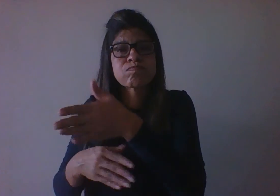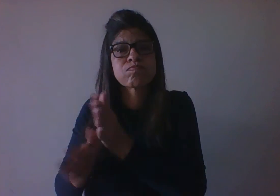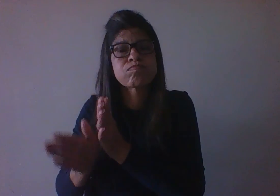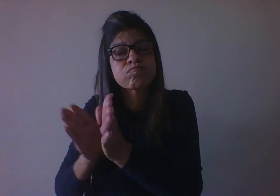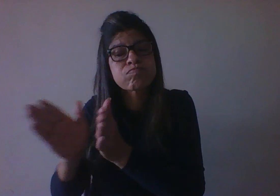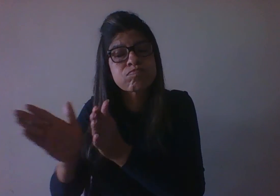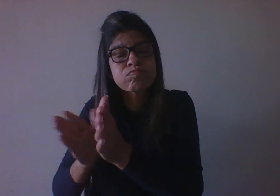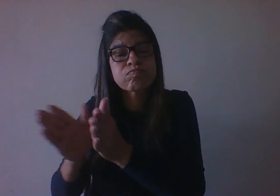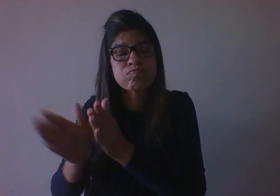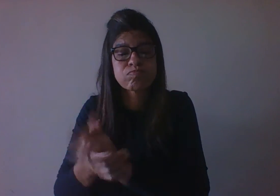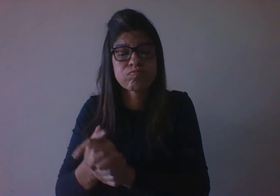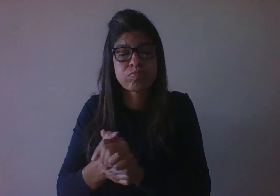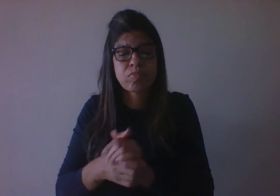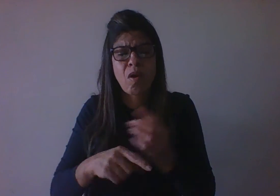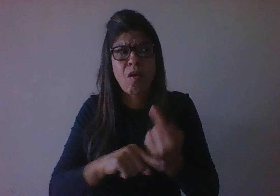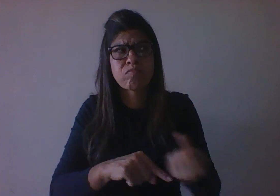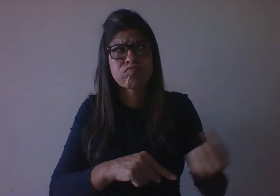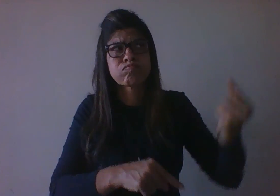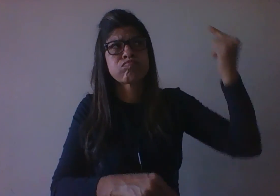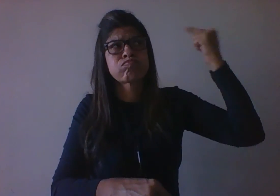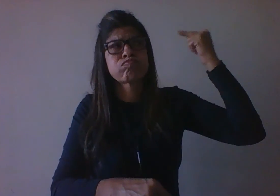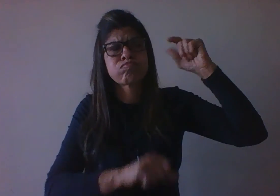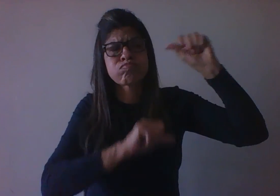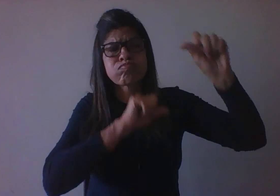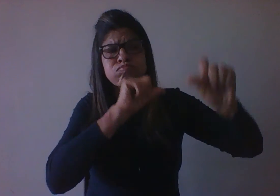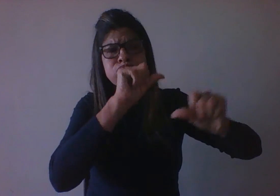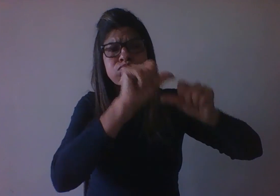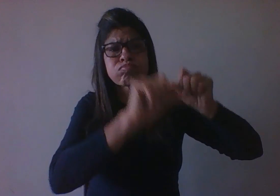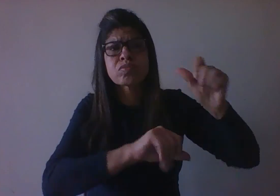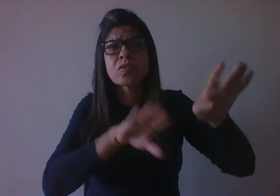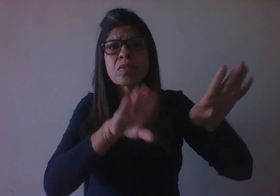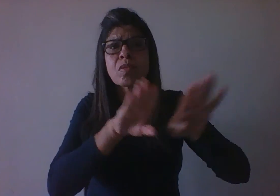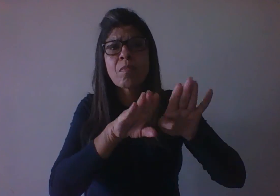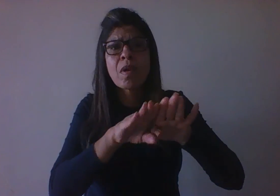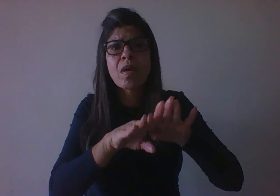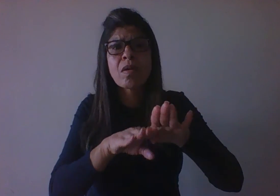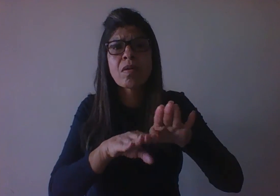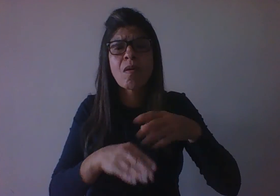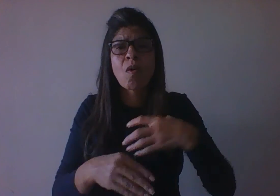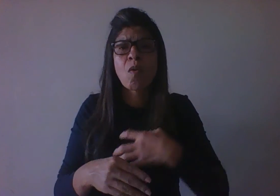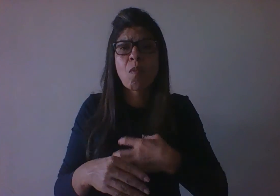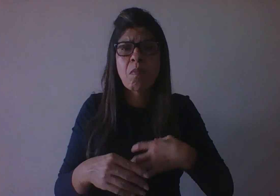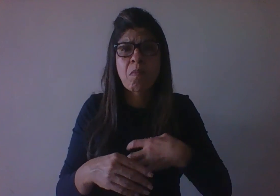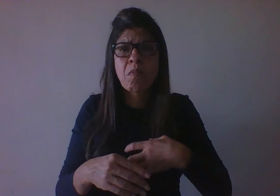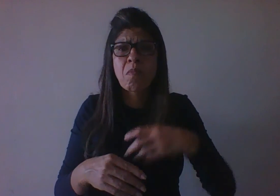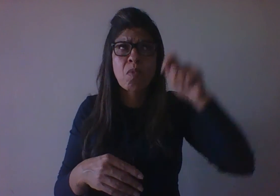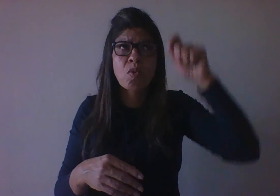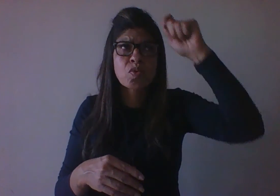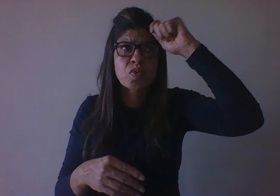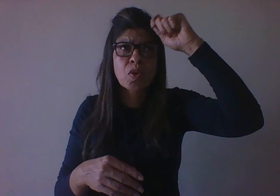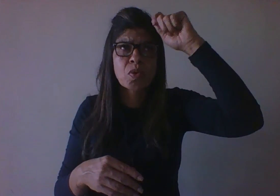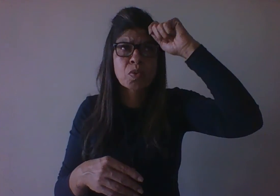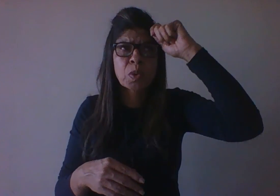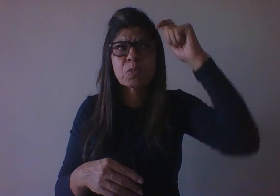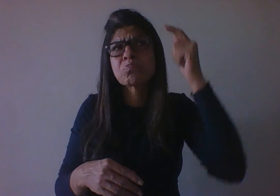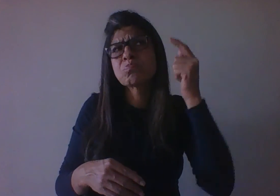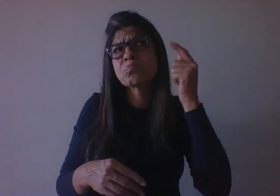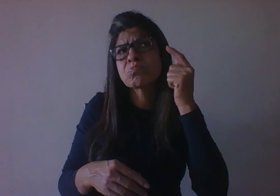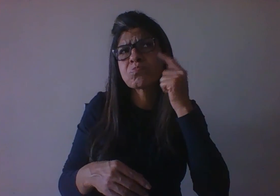comportamentalistas também começam a se interessar pela aprendizagem social, especificamente a aprendizagem